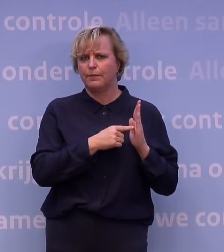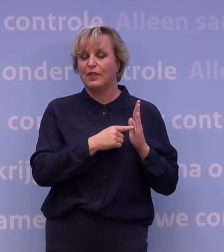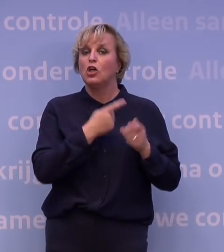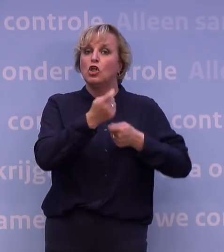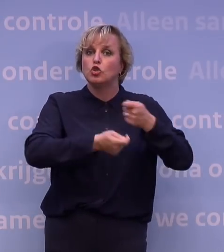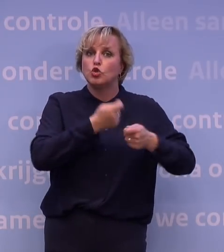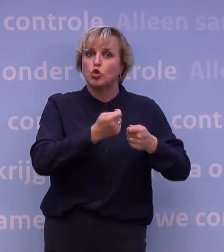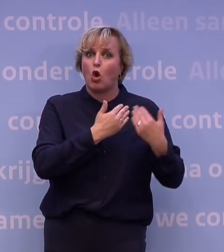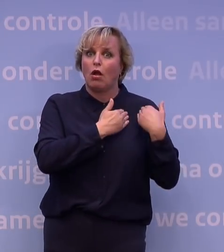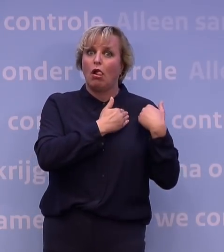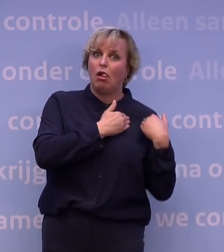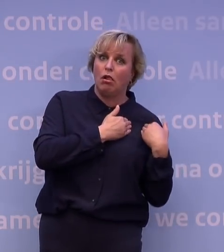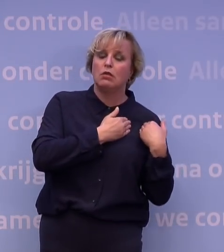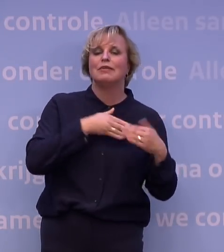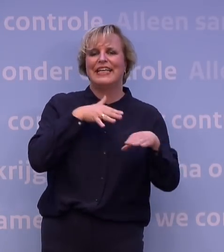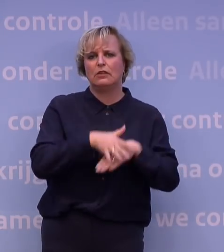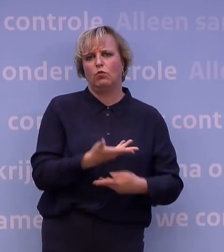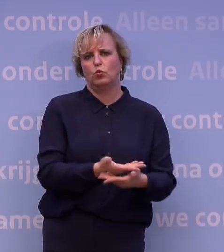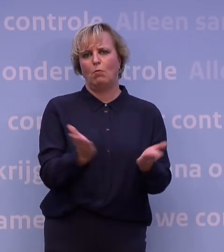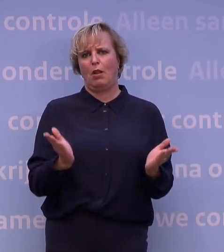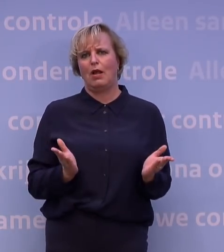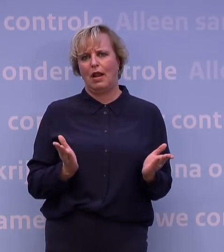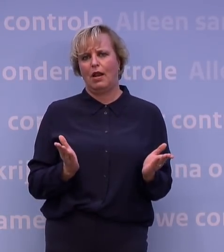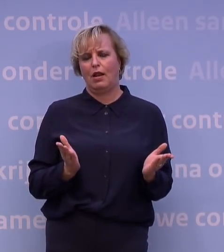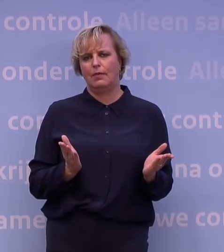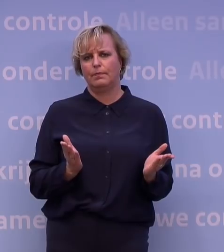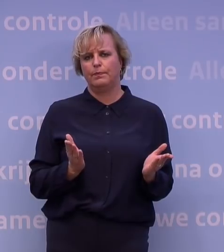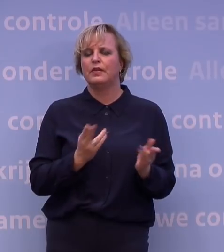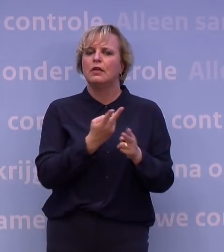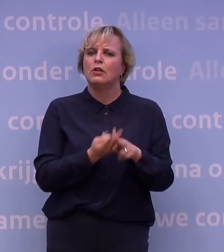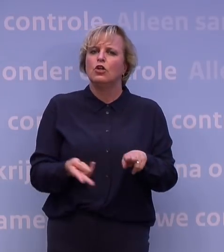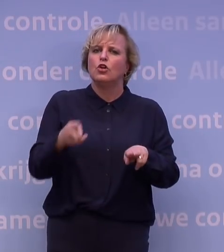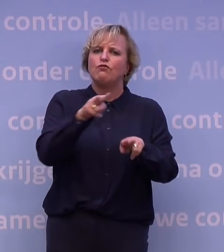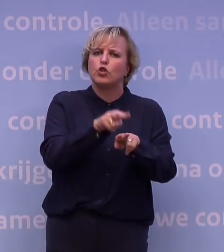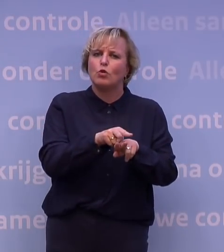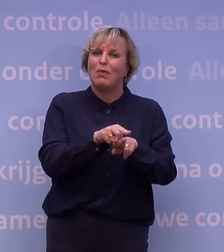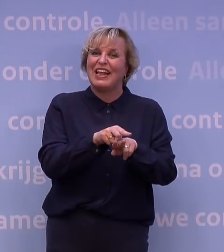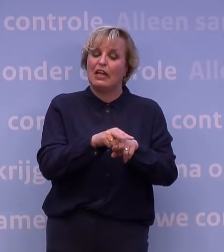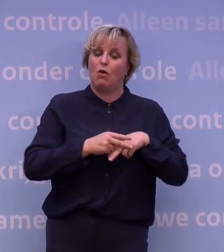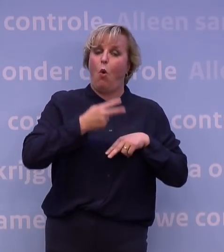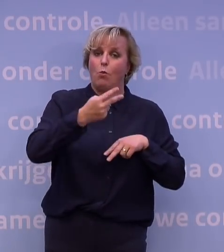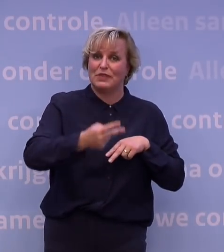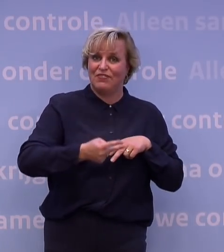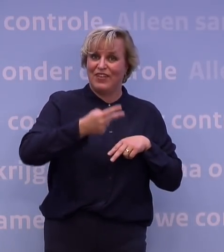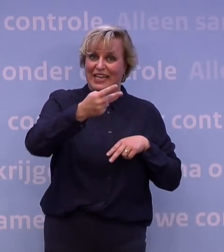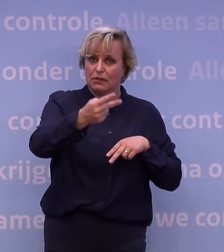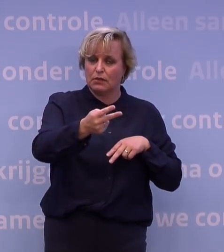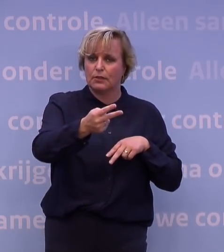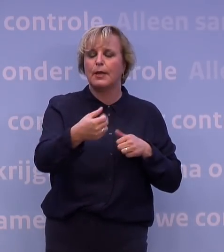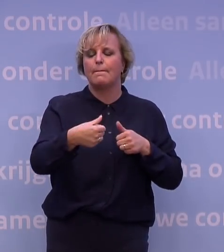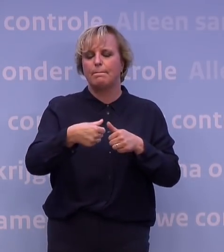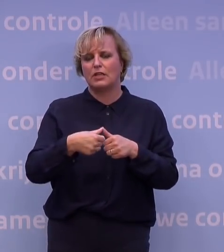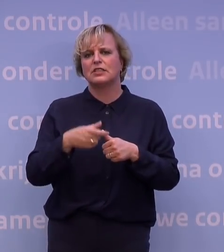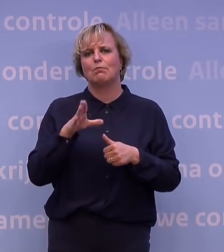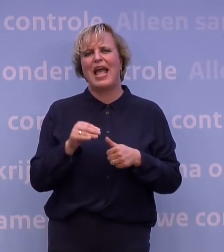zorg raakt ons allemaal. Die verdubbeling per twee weken past bij het laatst gemete